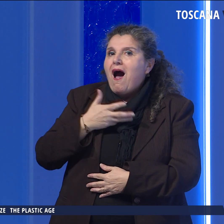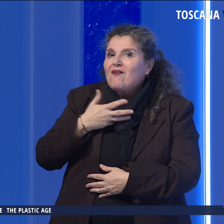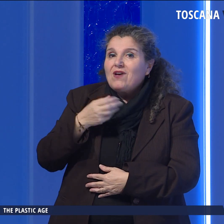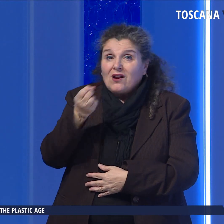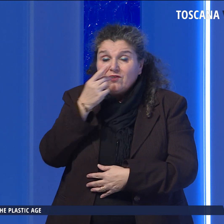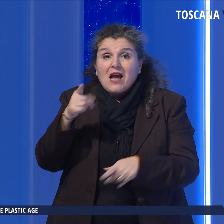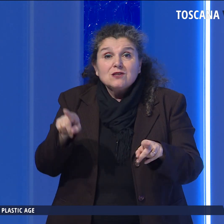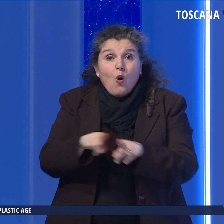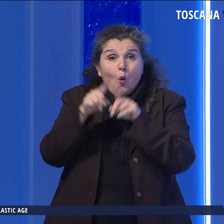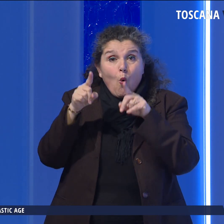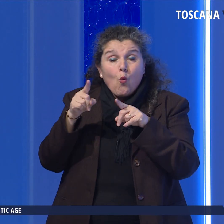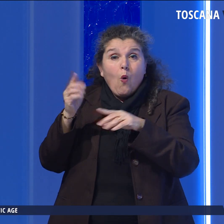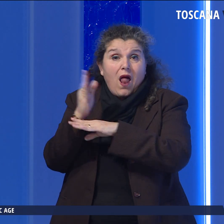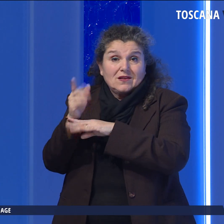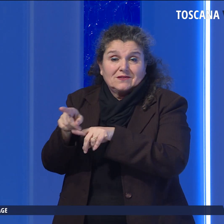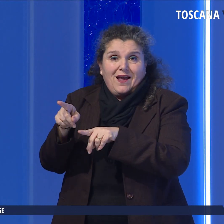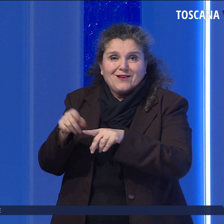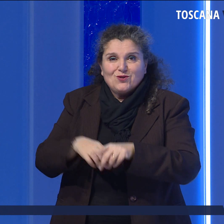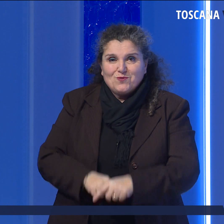bello come quello polacco.